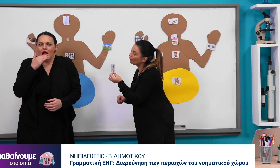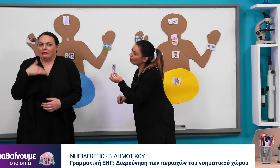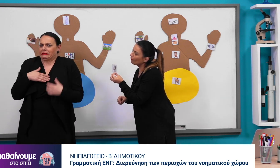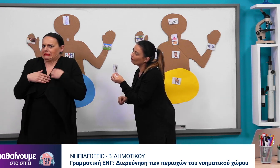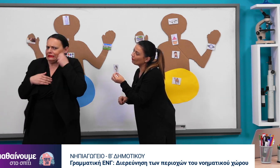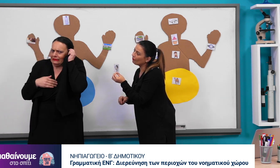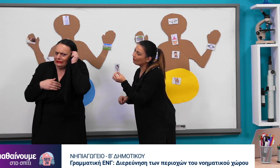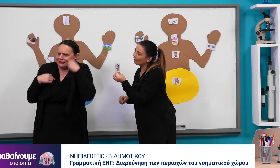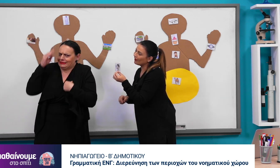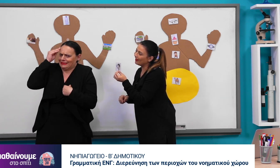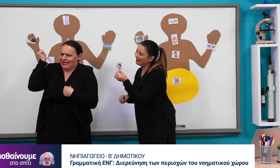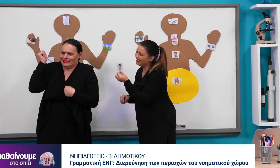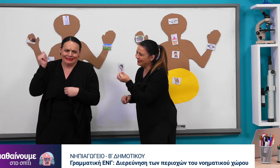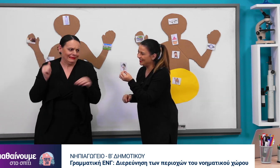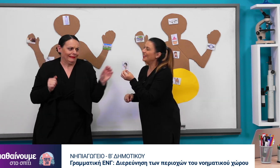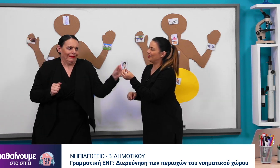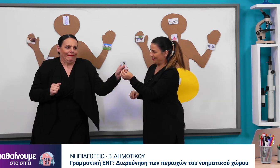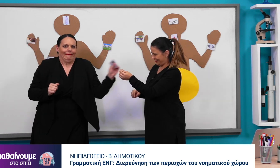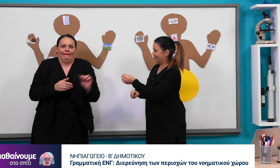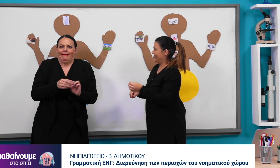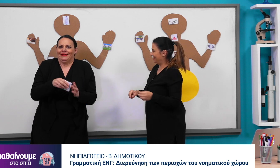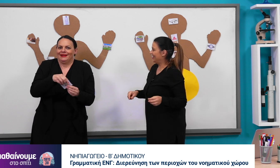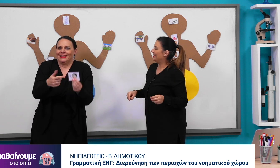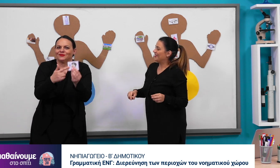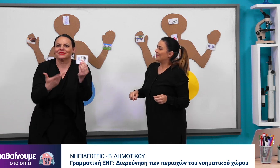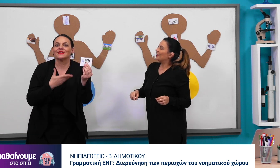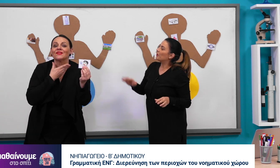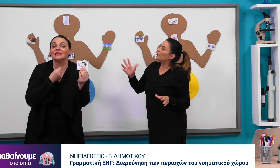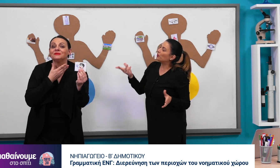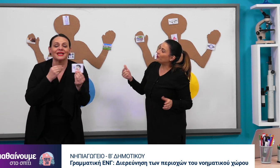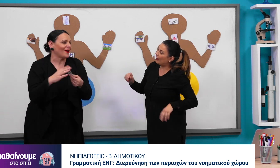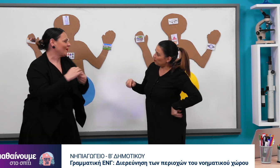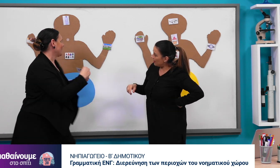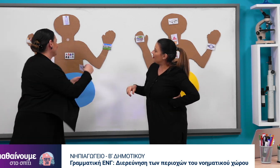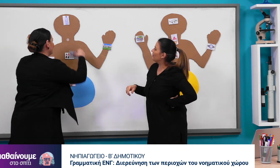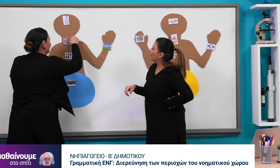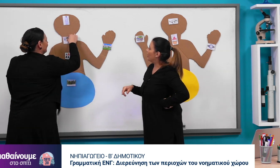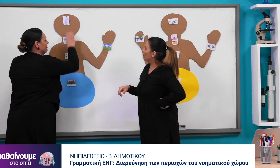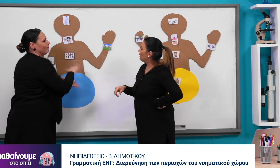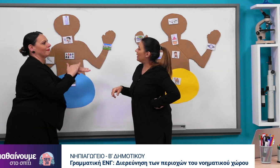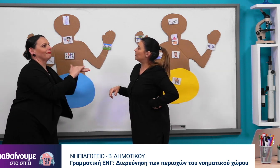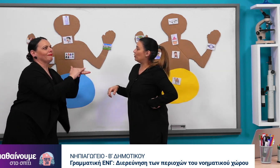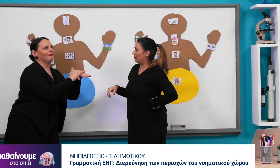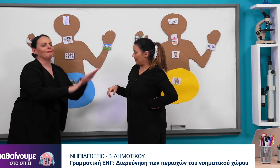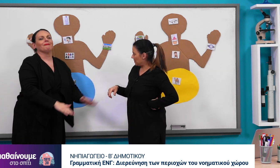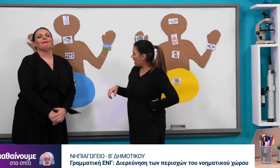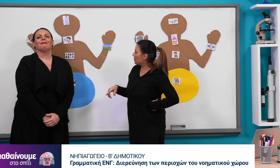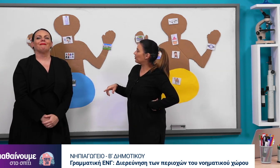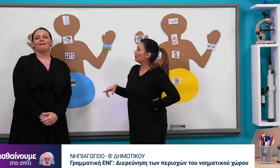ξέχασες. Οχ, το ξέχασα. Πού θα το βάλουμε? Θα το βάλουμε, είναι το ρήμα διψά, και θα το